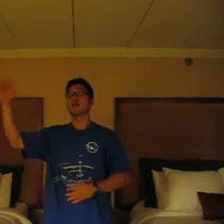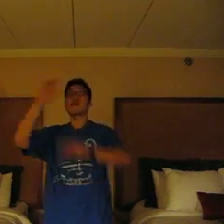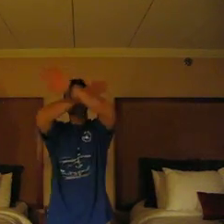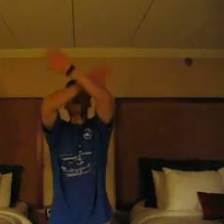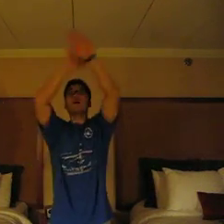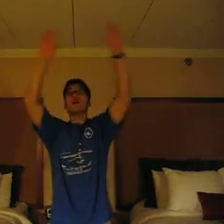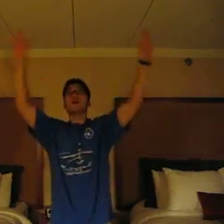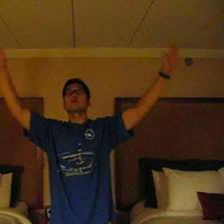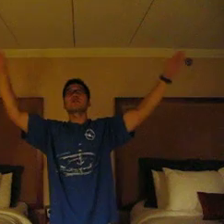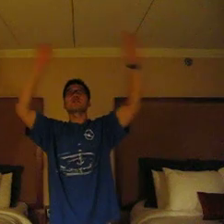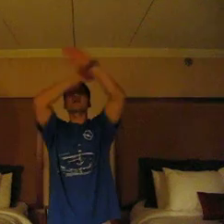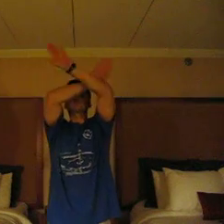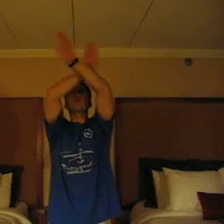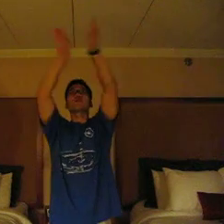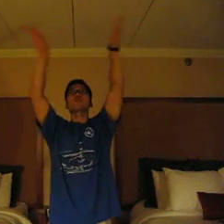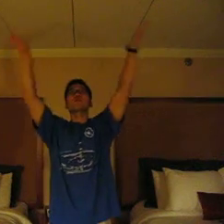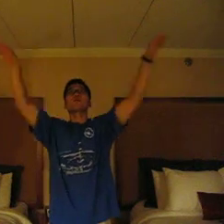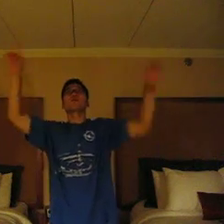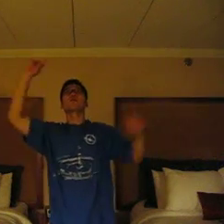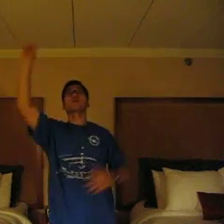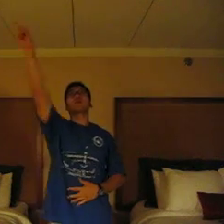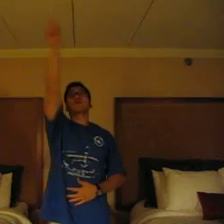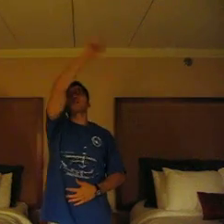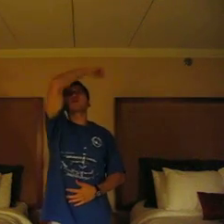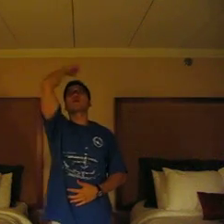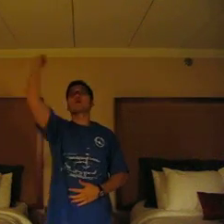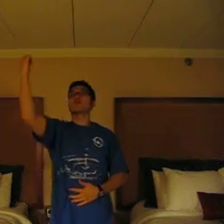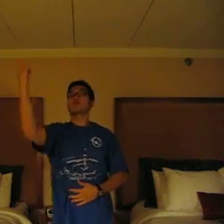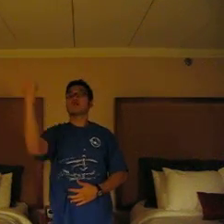하늘을 다르고 이봐서서